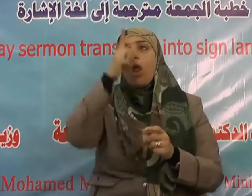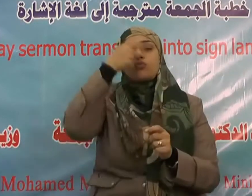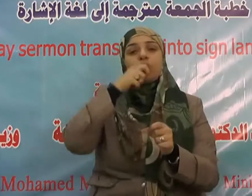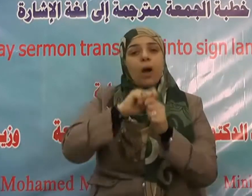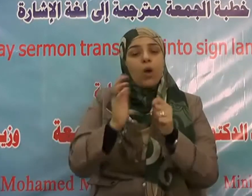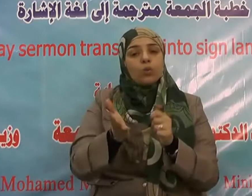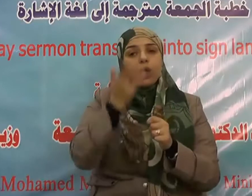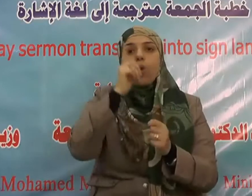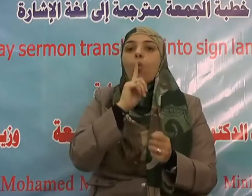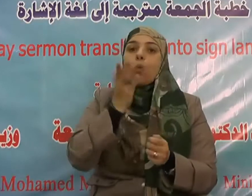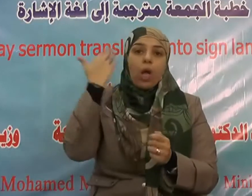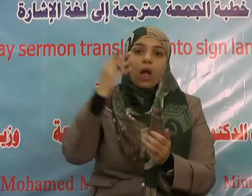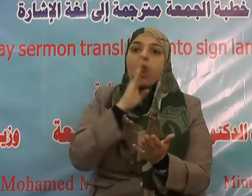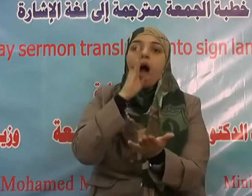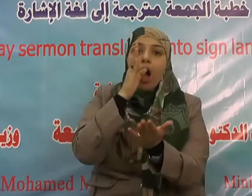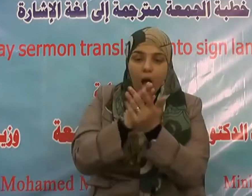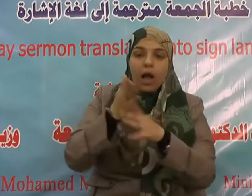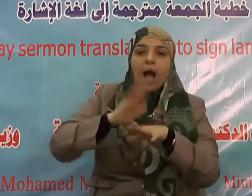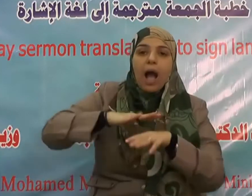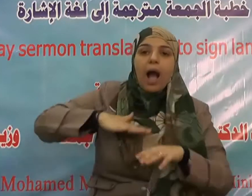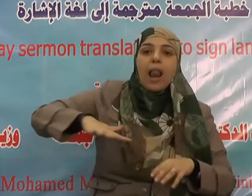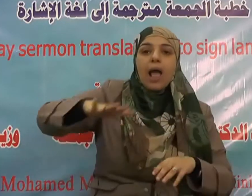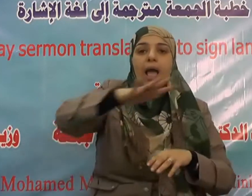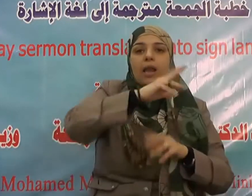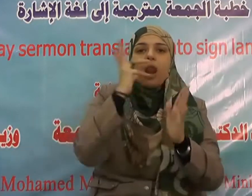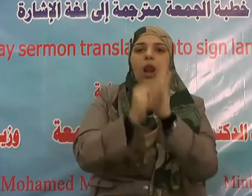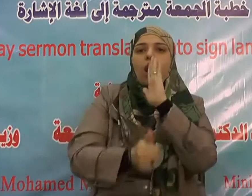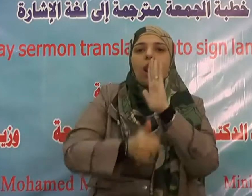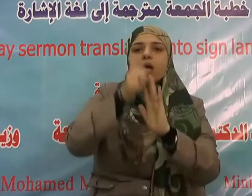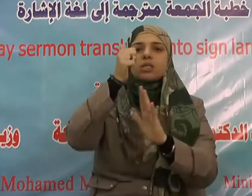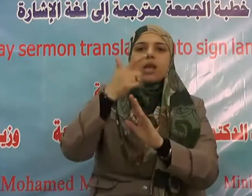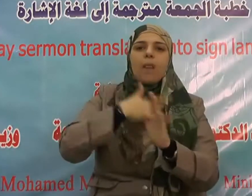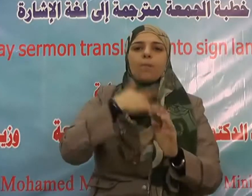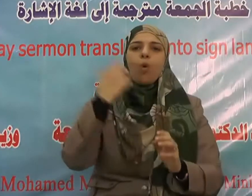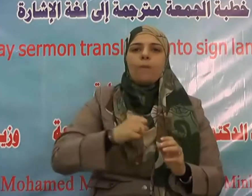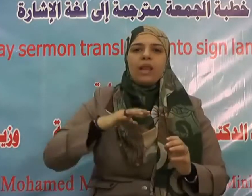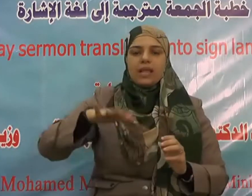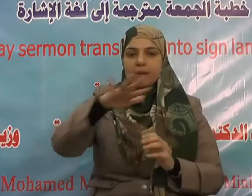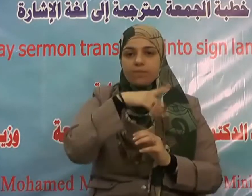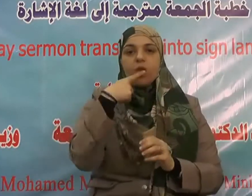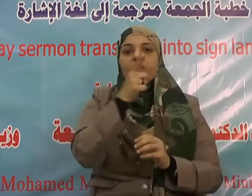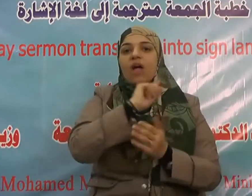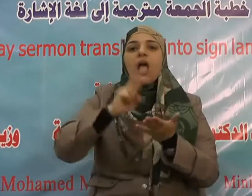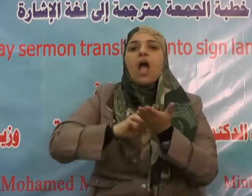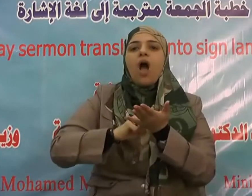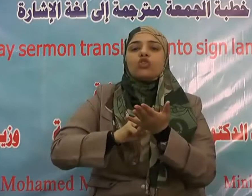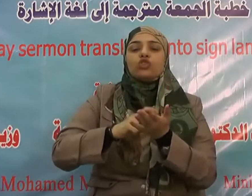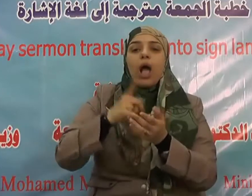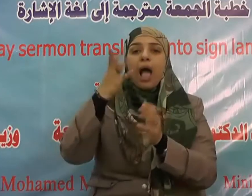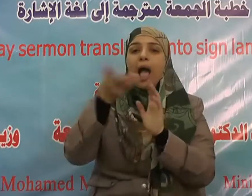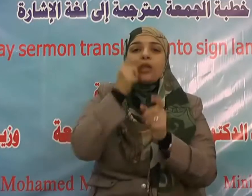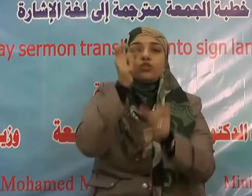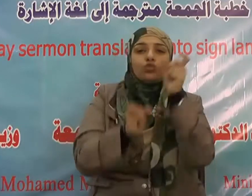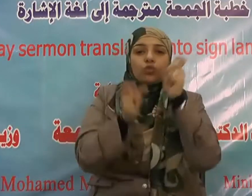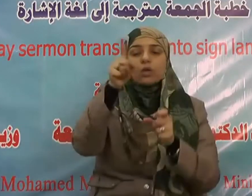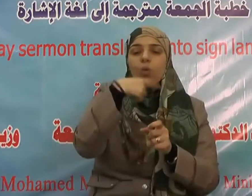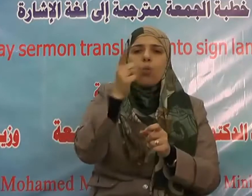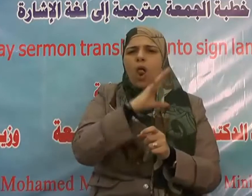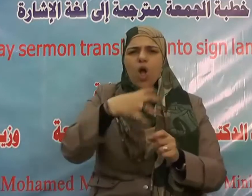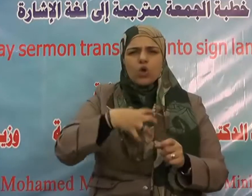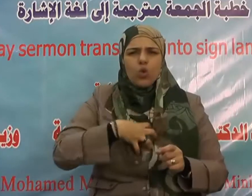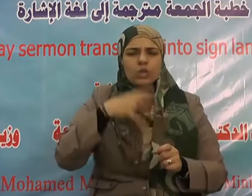بالنوافل حتى أحبه فإذا أحببته كنت سمعه الذي يسمع به